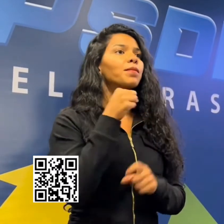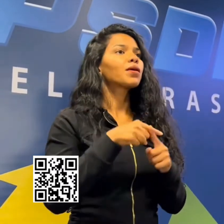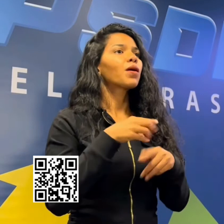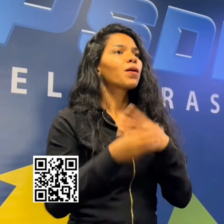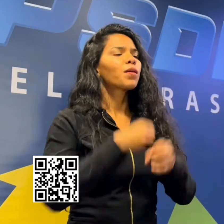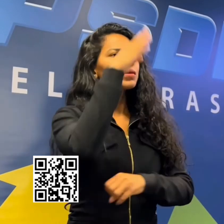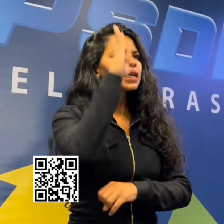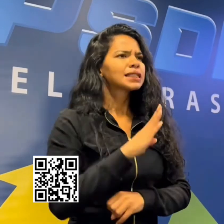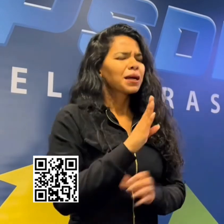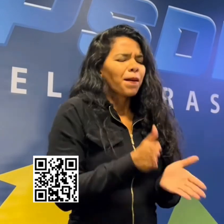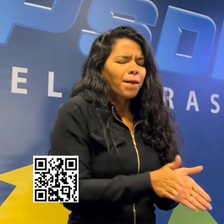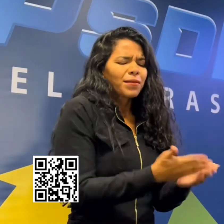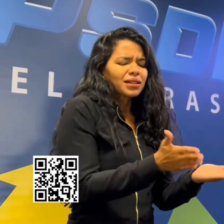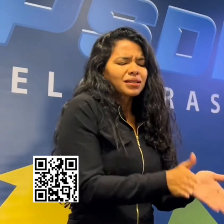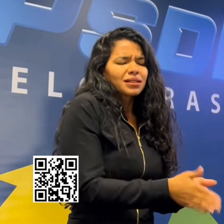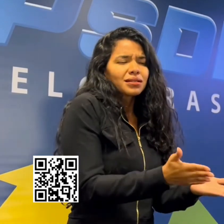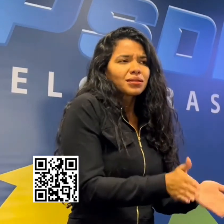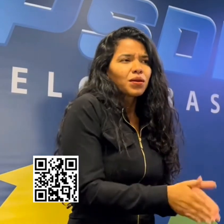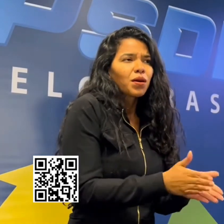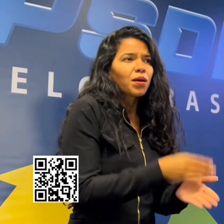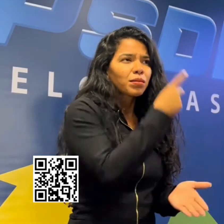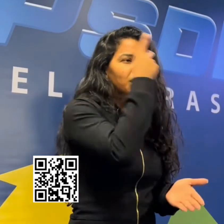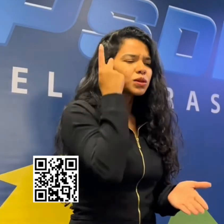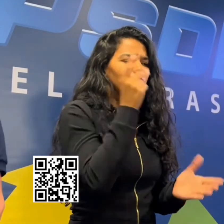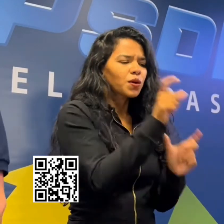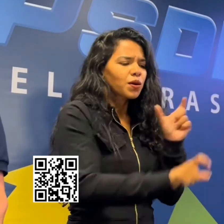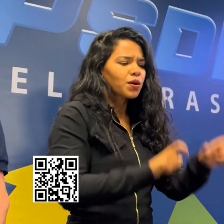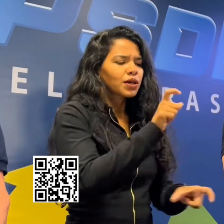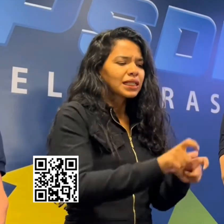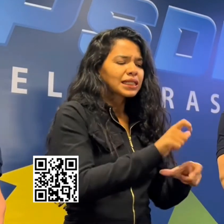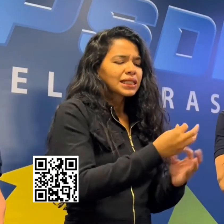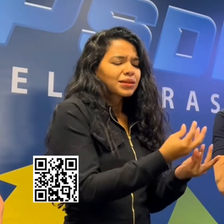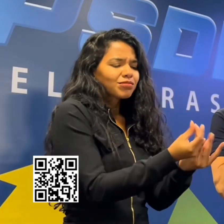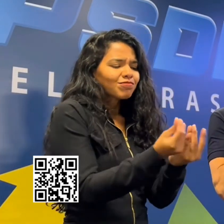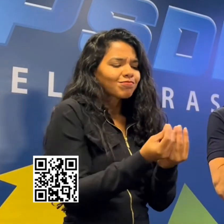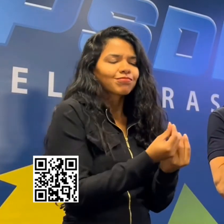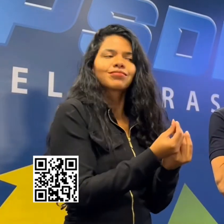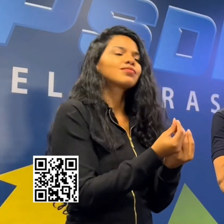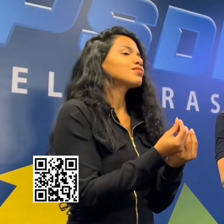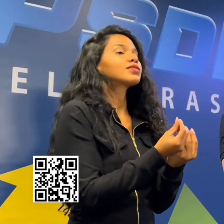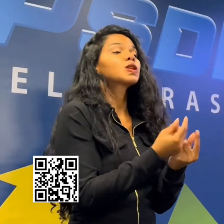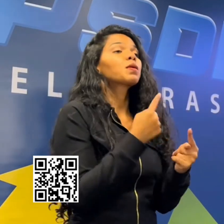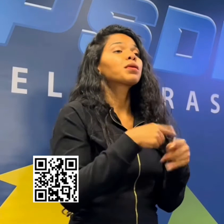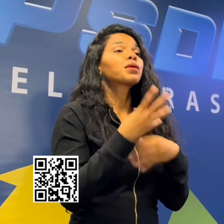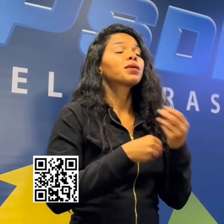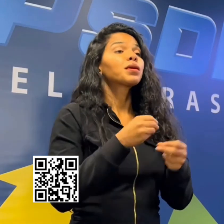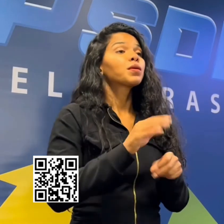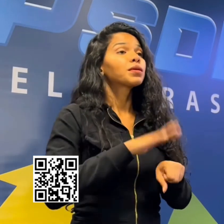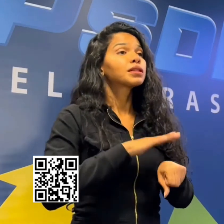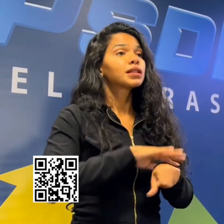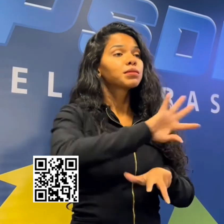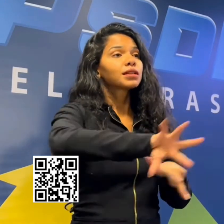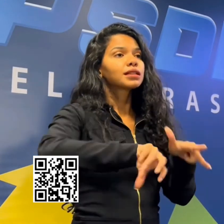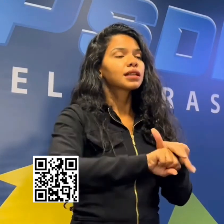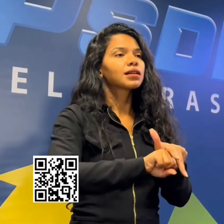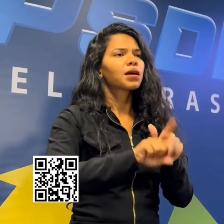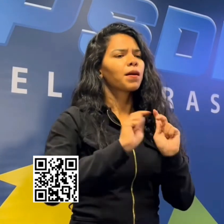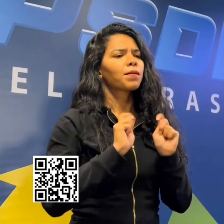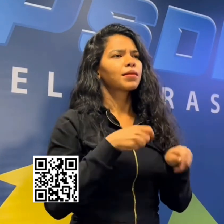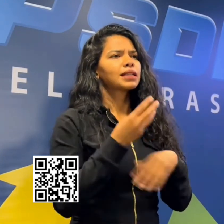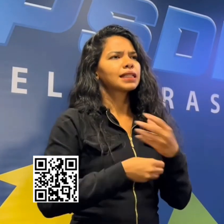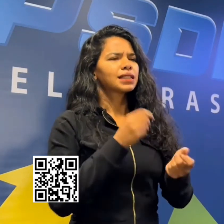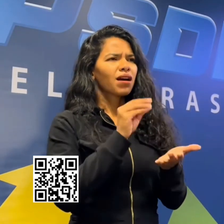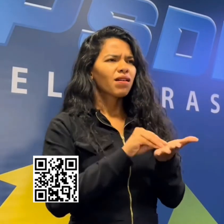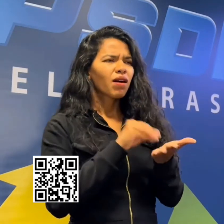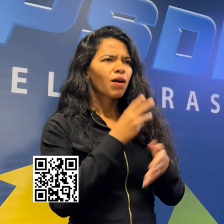país com miseráveis, com pobres, com pessoas vulneráveis. O tempo da corrupção, da incompetência, do negacionismo, da